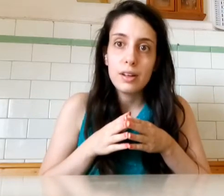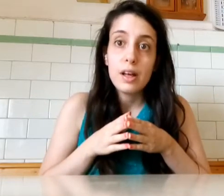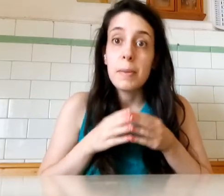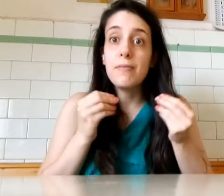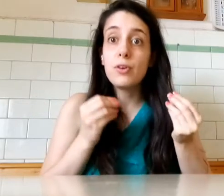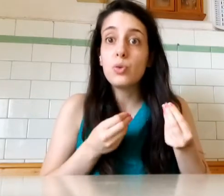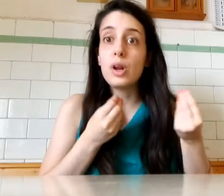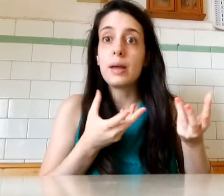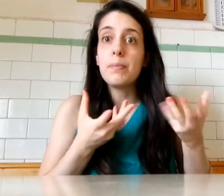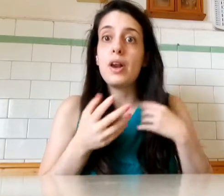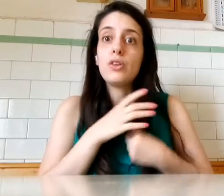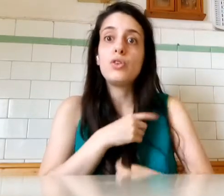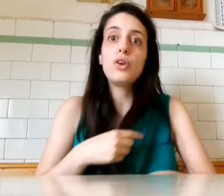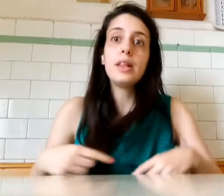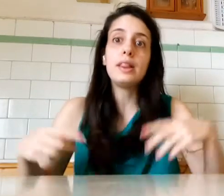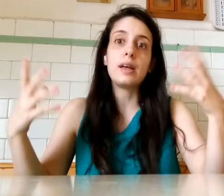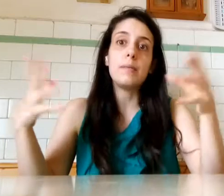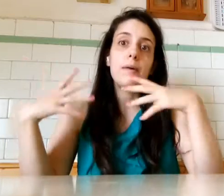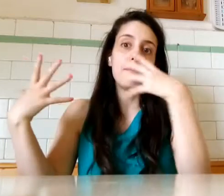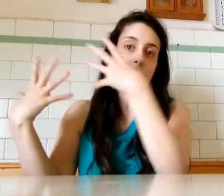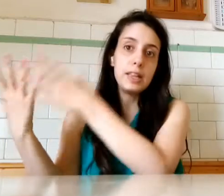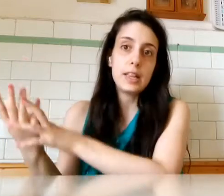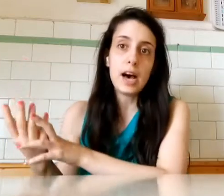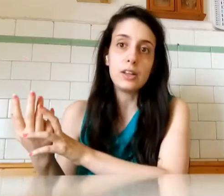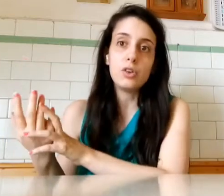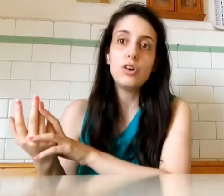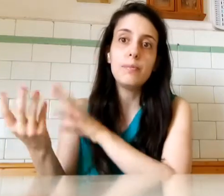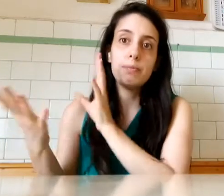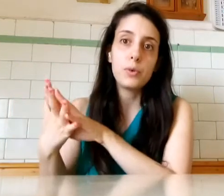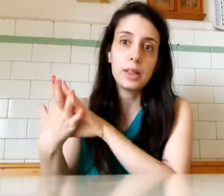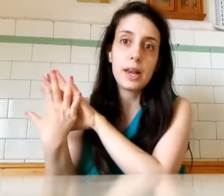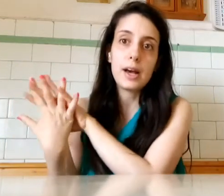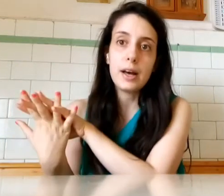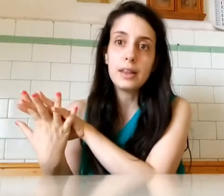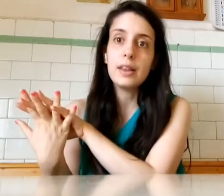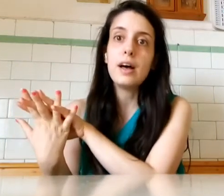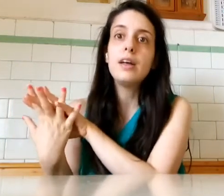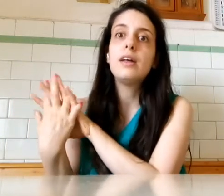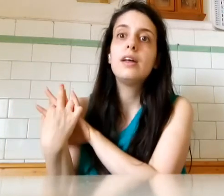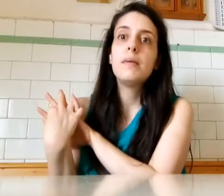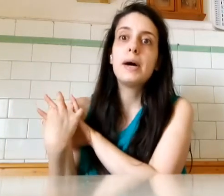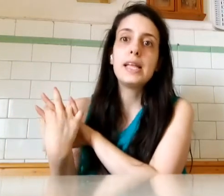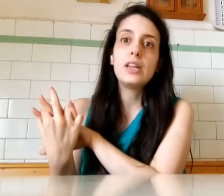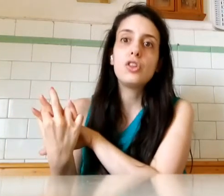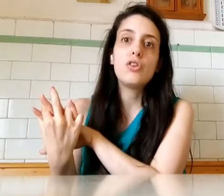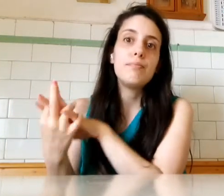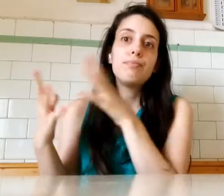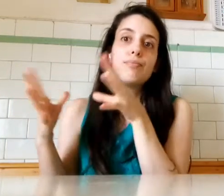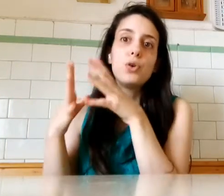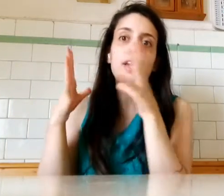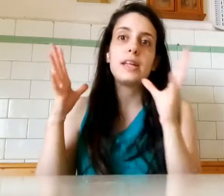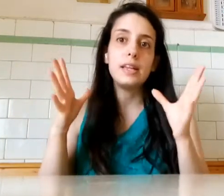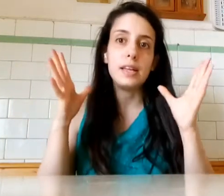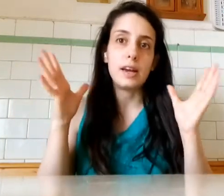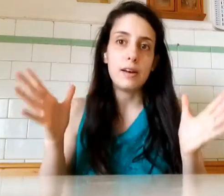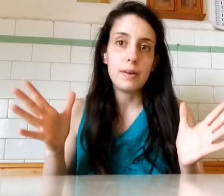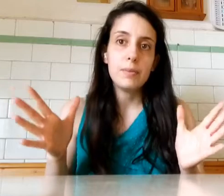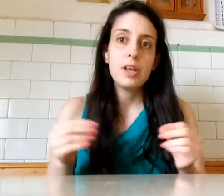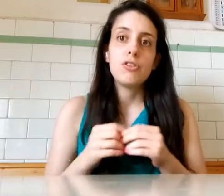Per fortuna Che poi La dottoressa Che mi ha visitato Questa ragazza Ma ha detto Non è niente di grave C'è